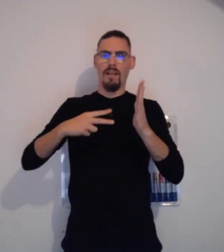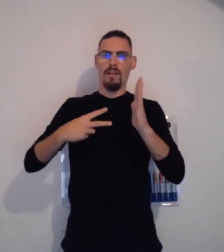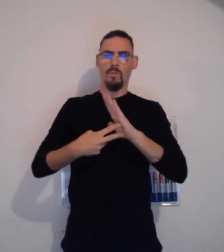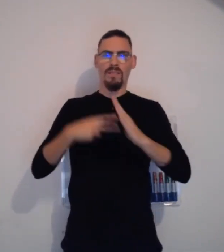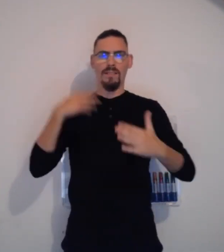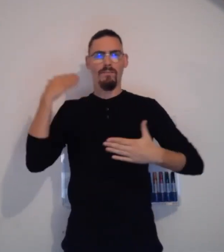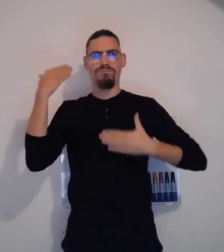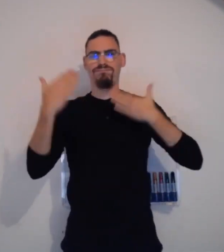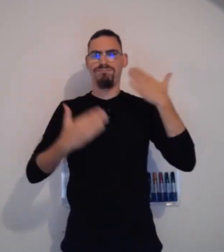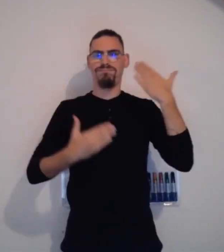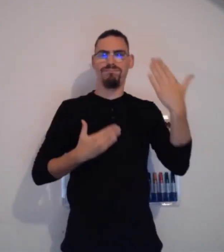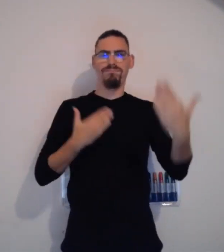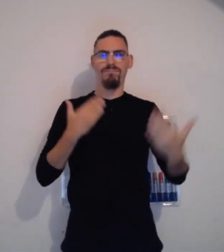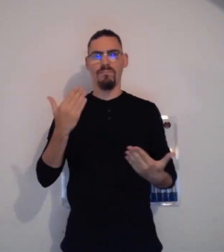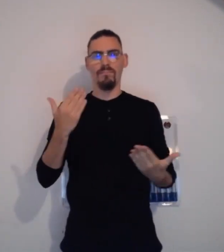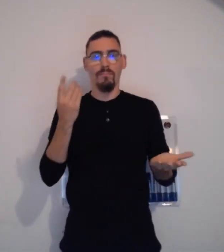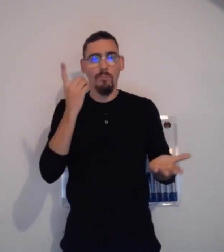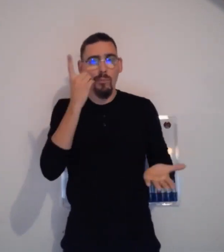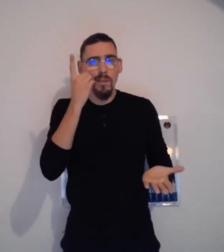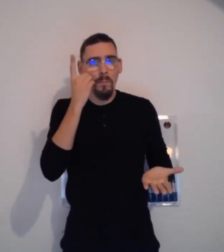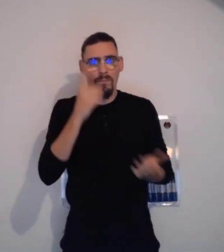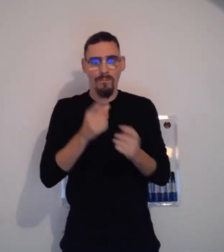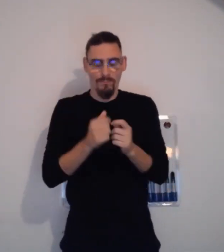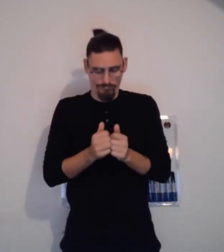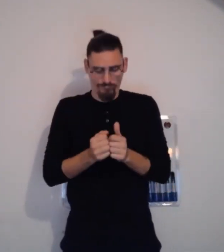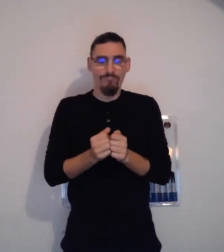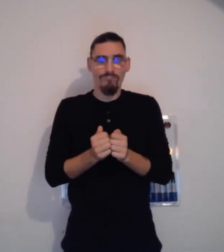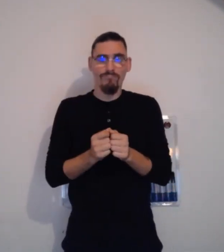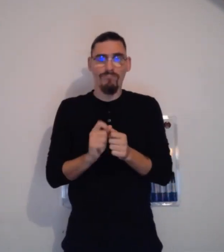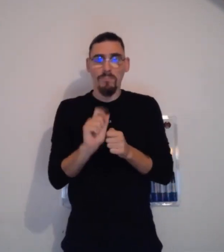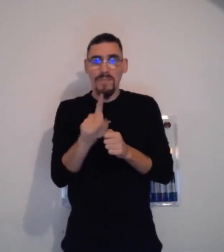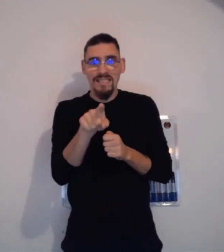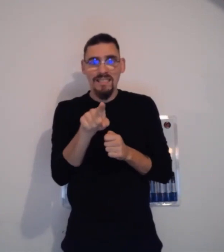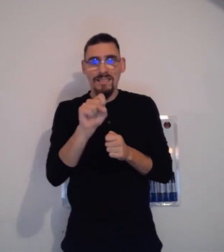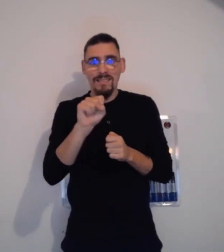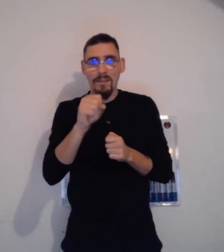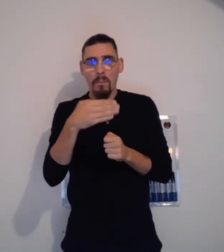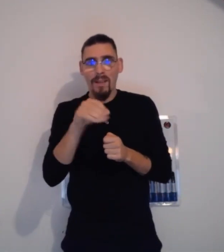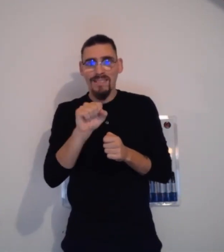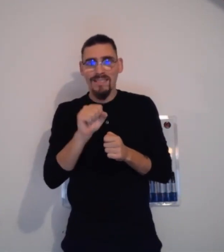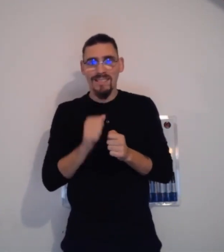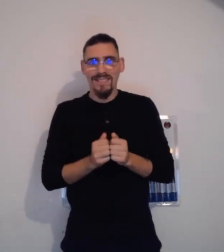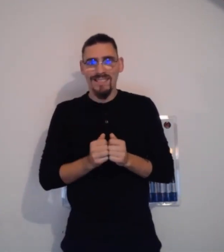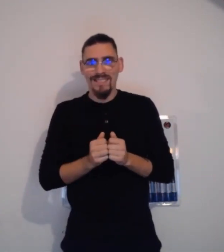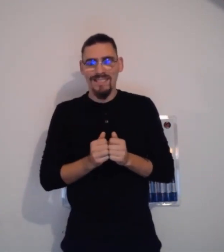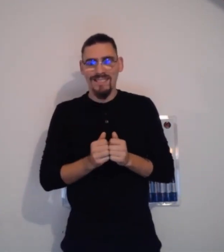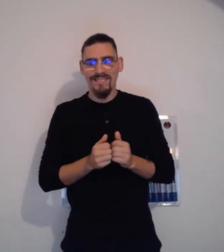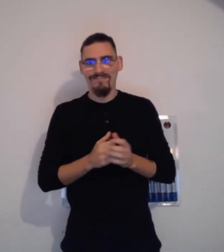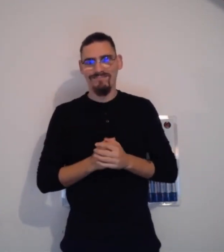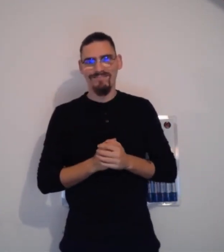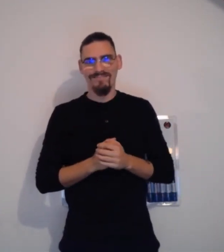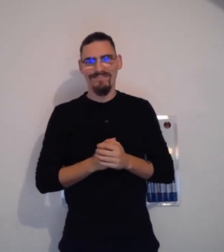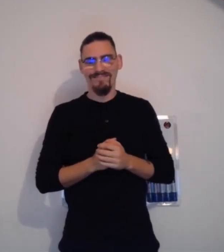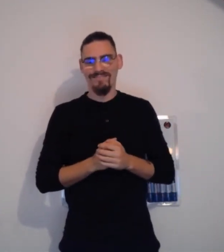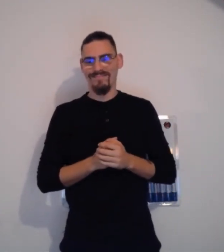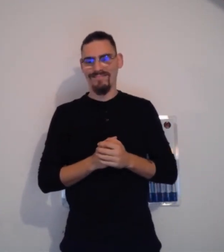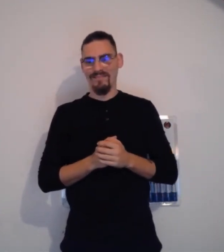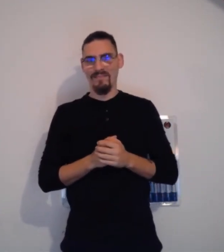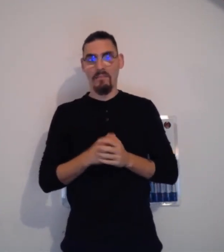Là, c'est vrai que la technologie d'aujourd'hui nous permet quand même d'utiliser d'autres modes, dont par exemple le